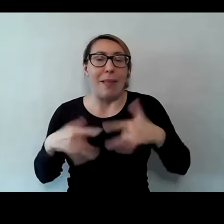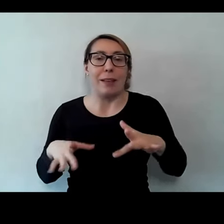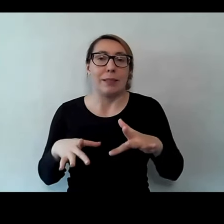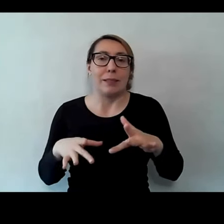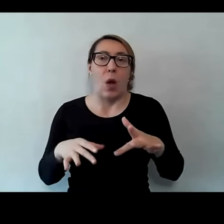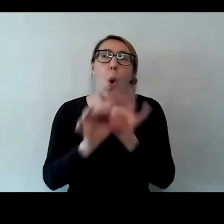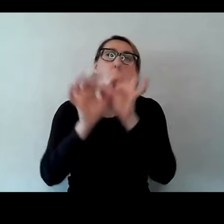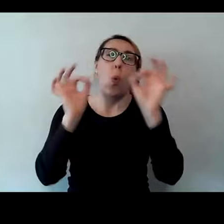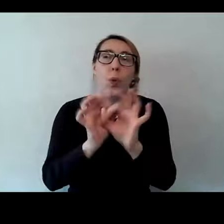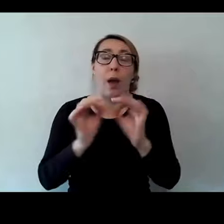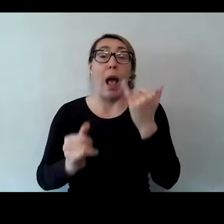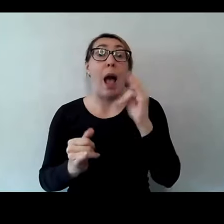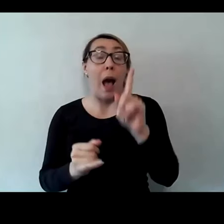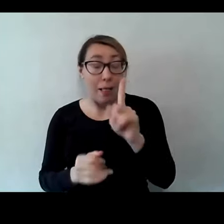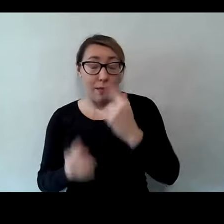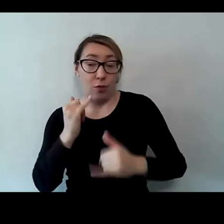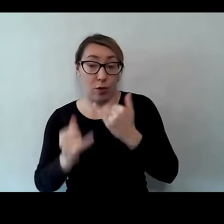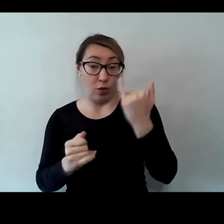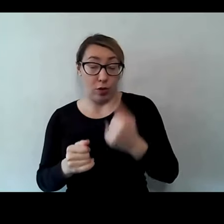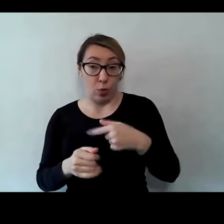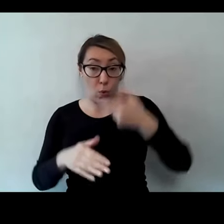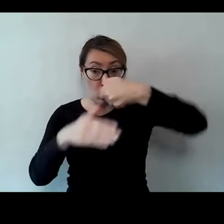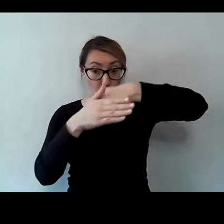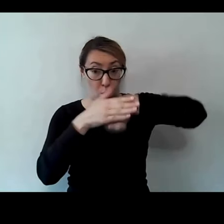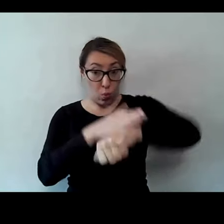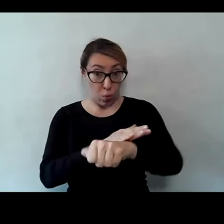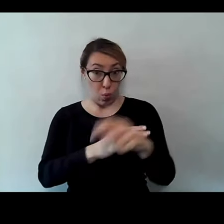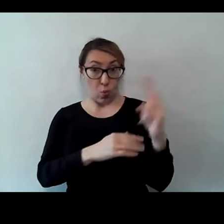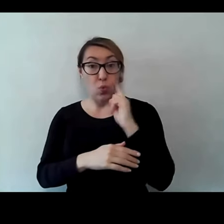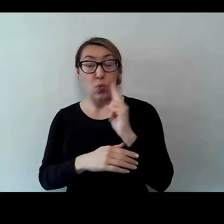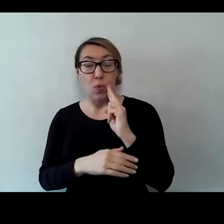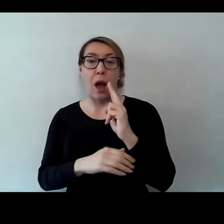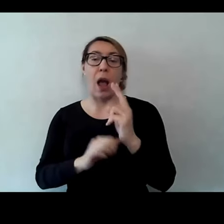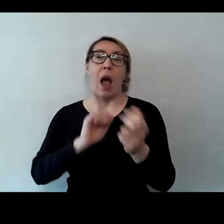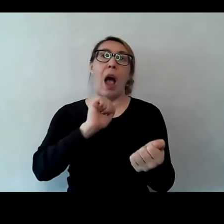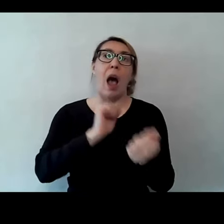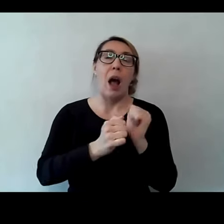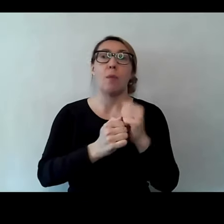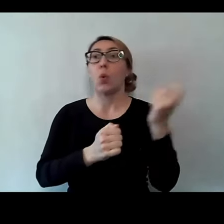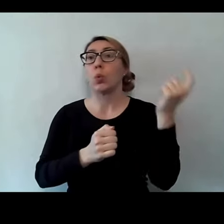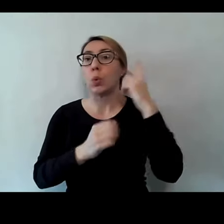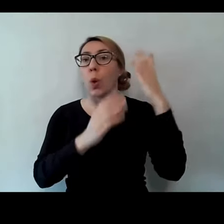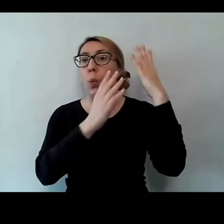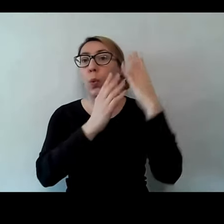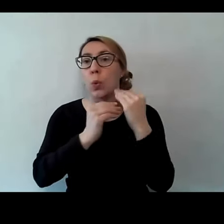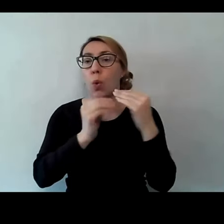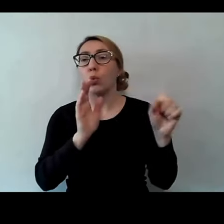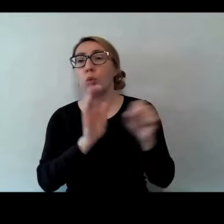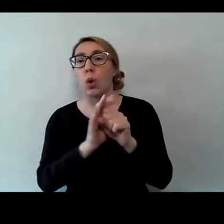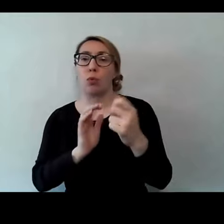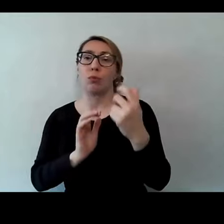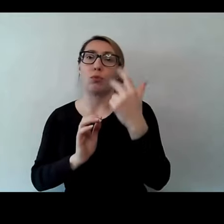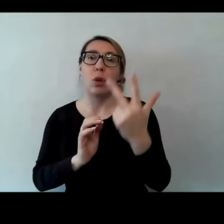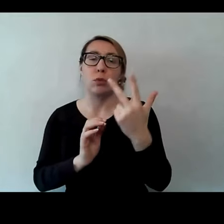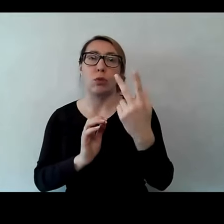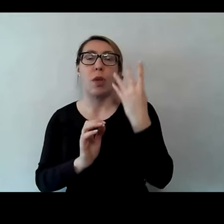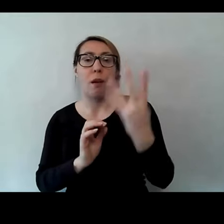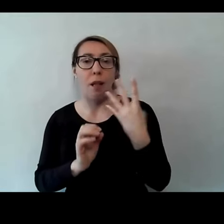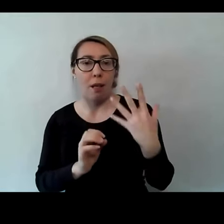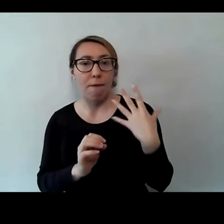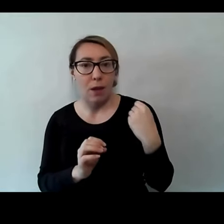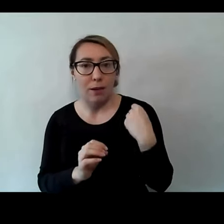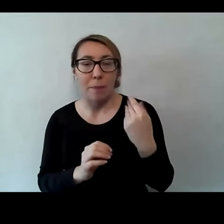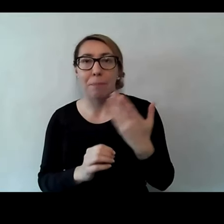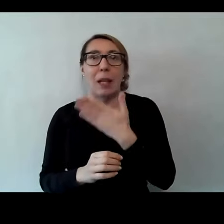ale jeżeli dziecko urodzi się głuche, przepraszam, albo straci słów do trzeciego, czwartego roku życia, no to nie będzie miało